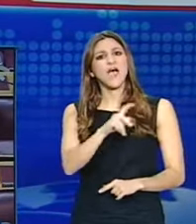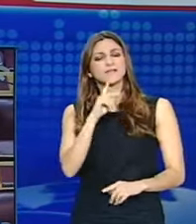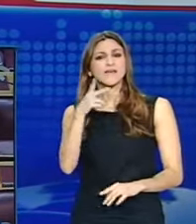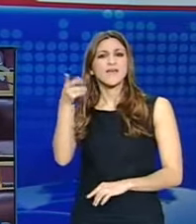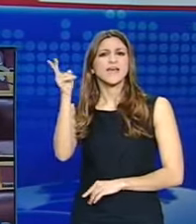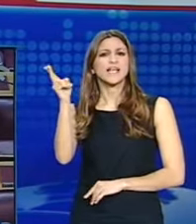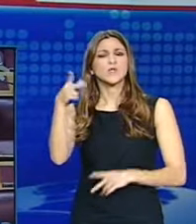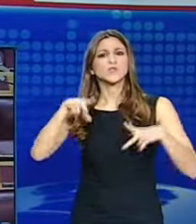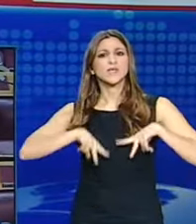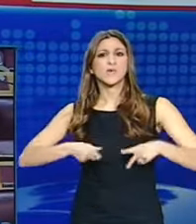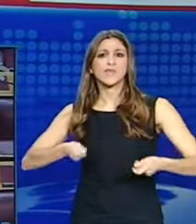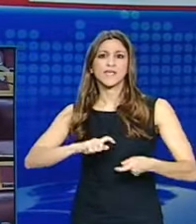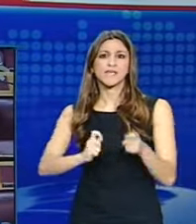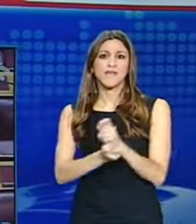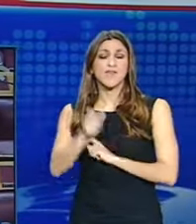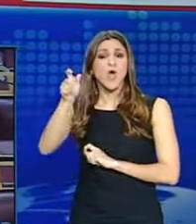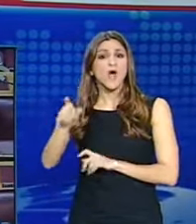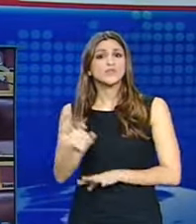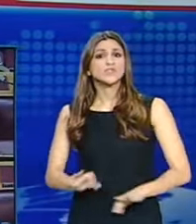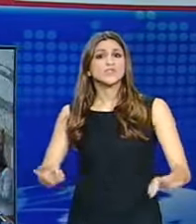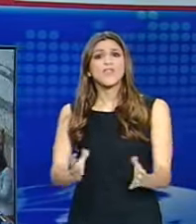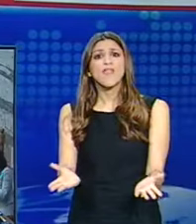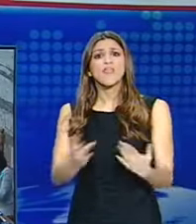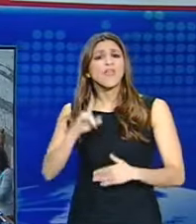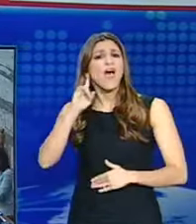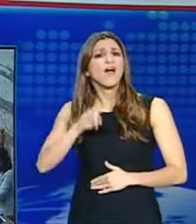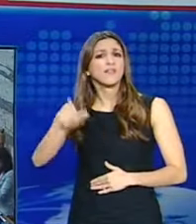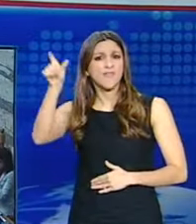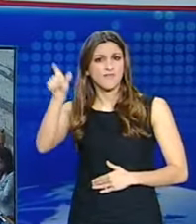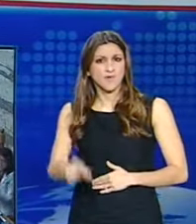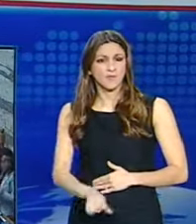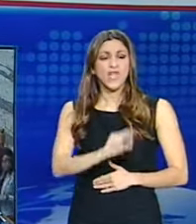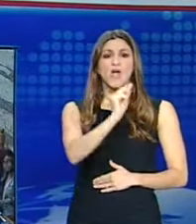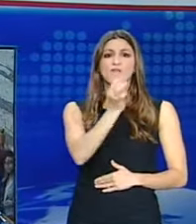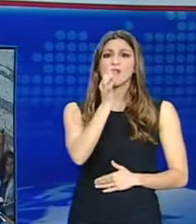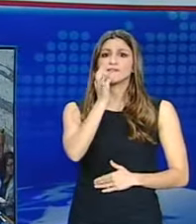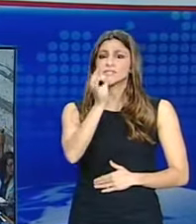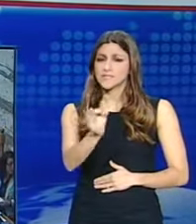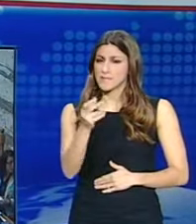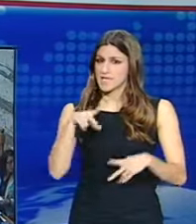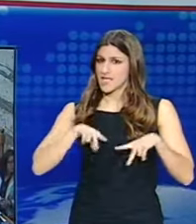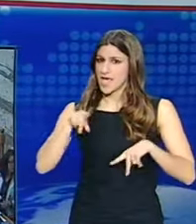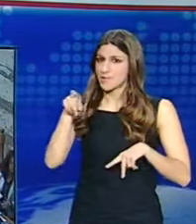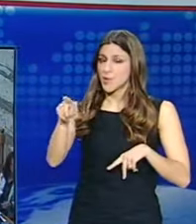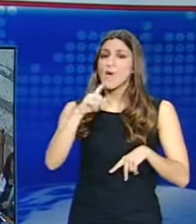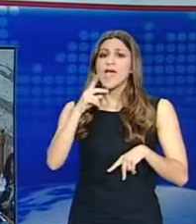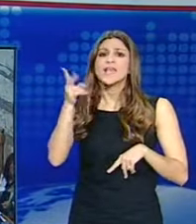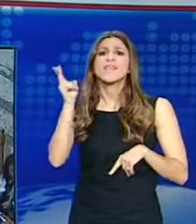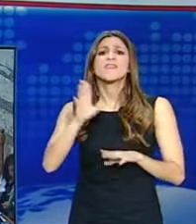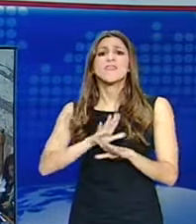κύριο Μανιτάκη για ολιγορία στις συγκέντρες των στοιχείων. Ο βουλευτής, απευθυνόμενος τον Υπουργό Διοικητικής Μεταρρύθμισης, του είπε κινδυνεύεται να μείνεται στην ιστορία